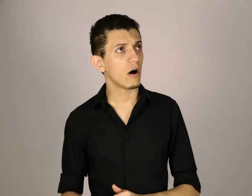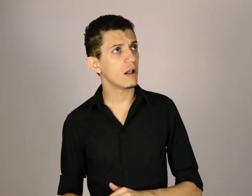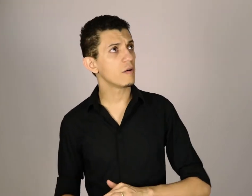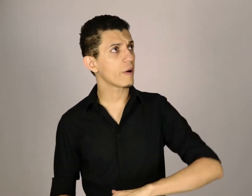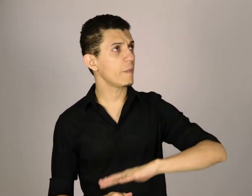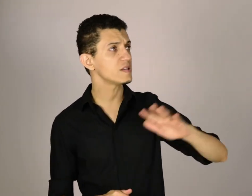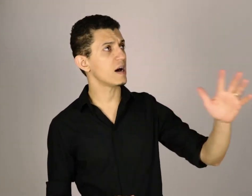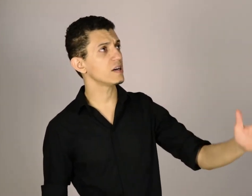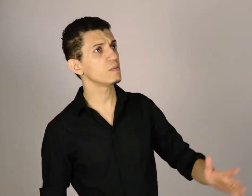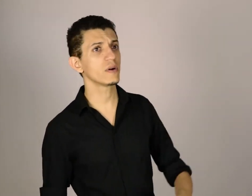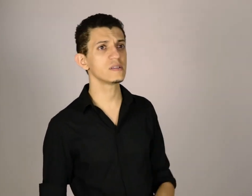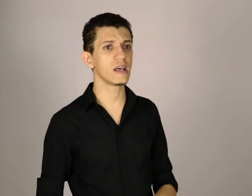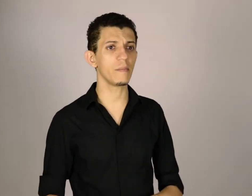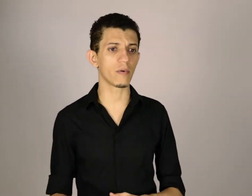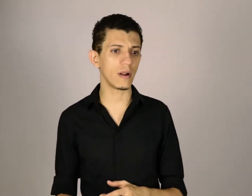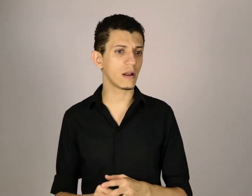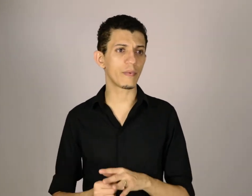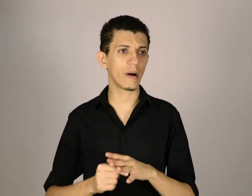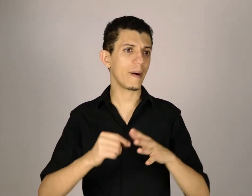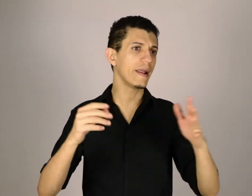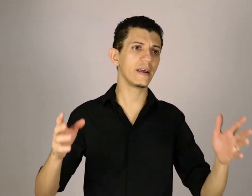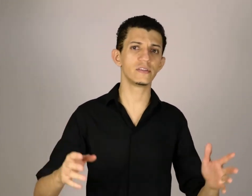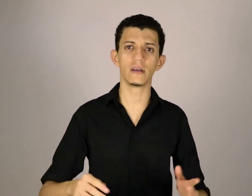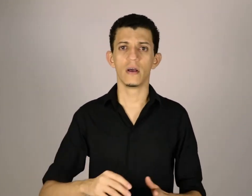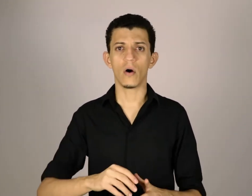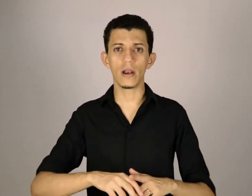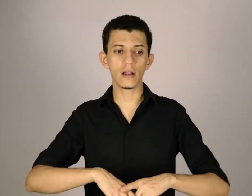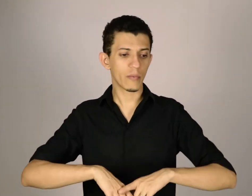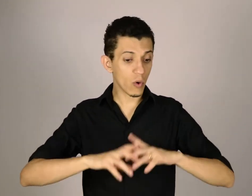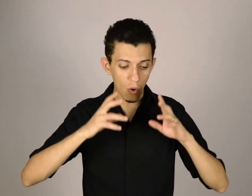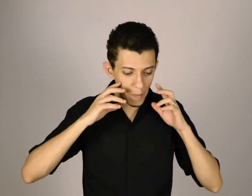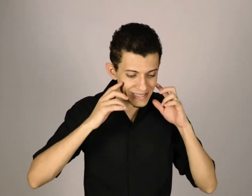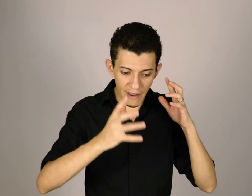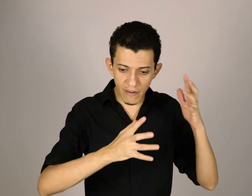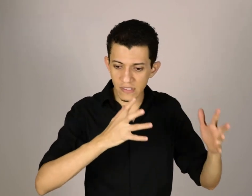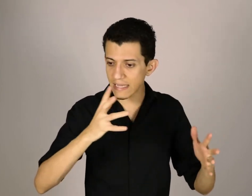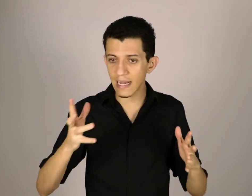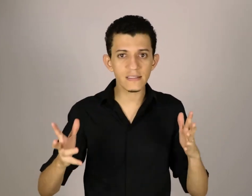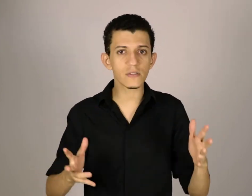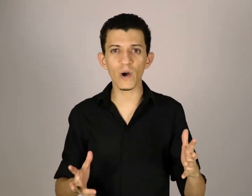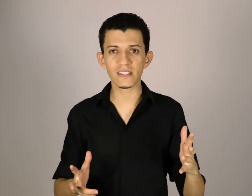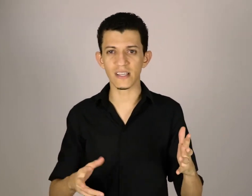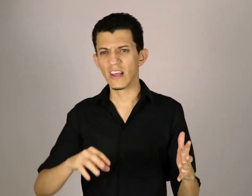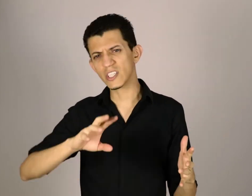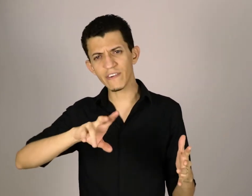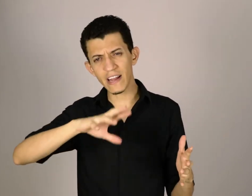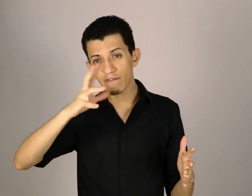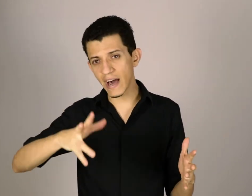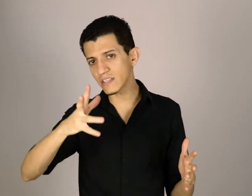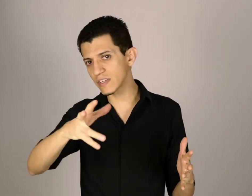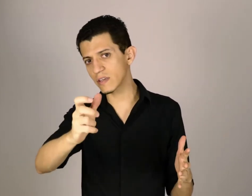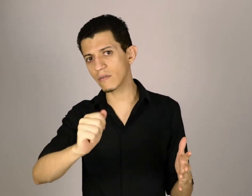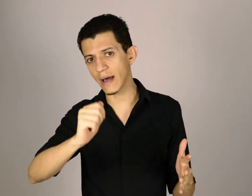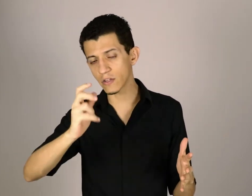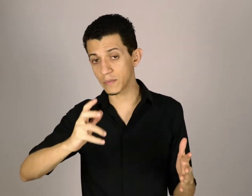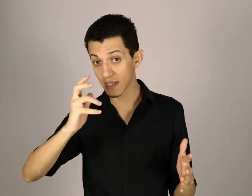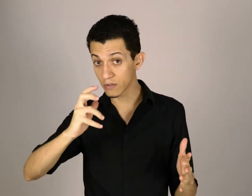olhando para a paisagem, por exemplo, olhando para uma parede, olhando, observando os detalhes das coisas, já falei várias vezes aqui no canal, sobre essa questão de